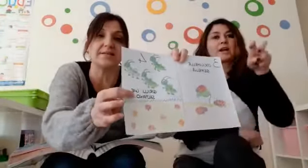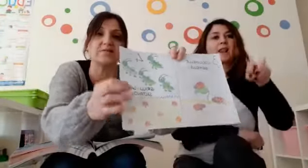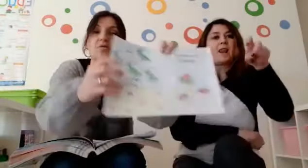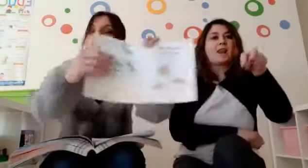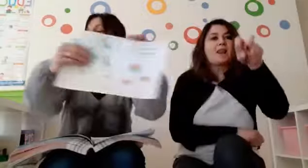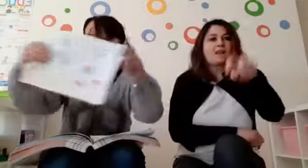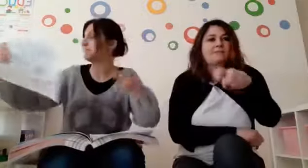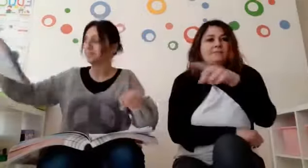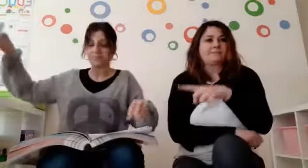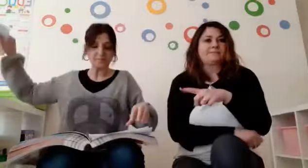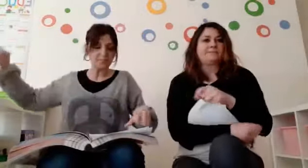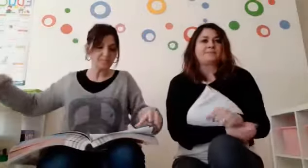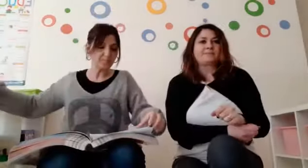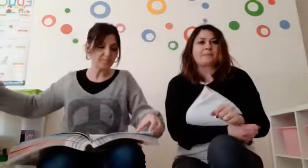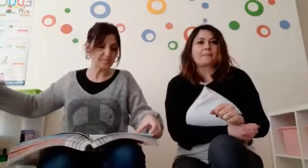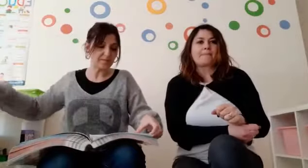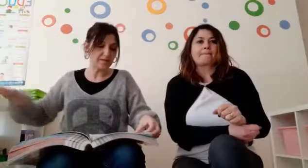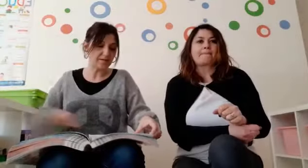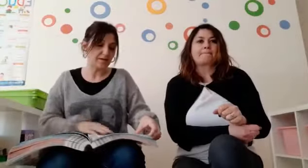saltano,